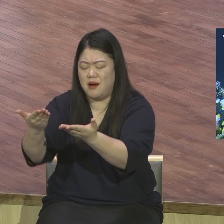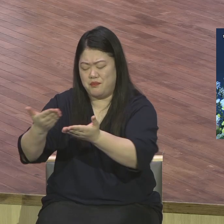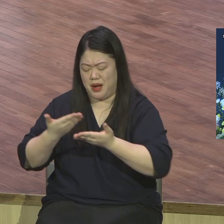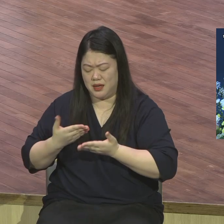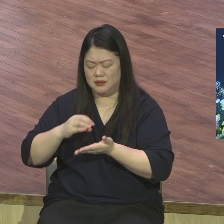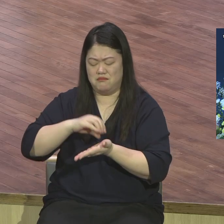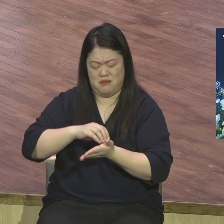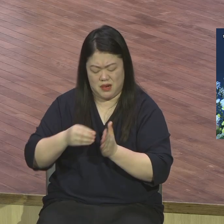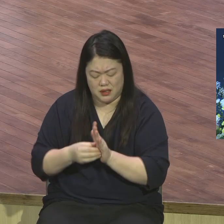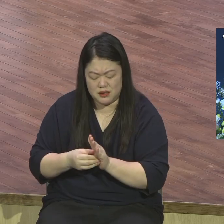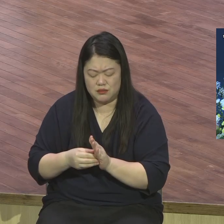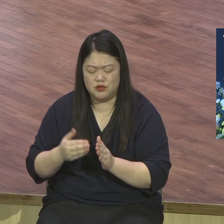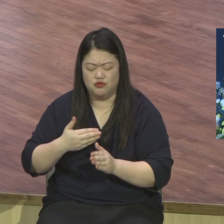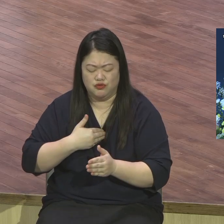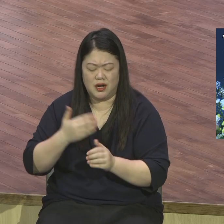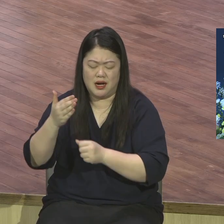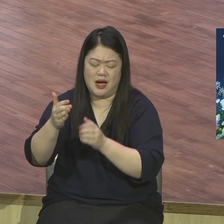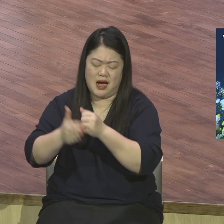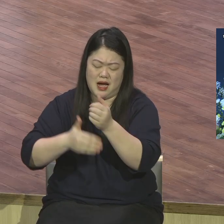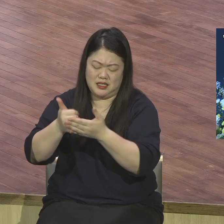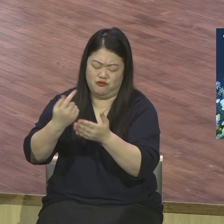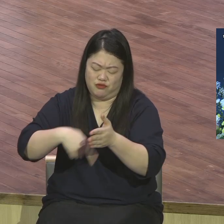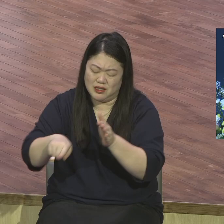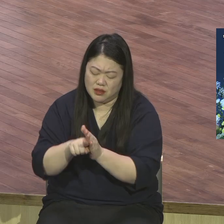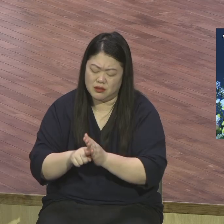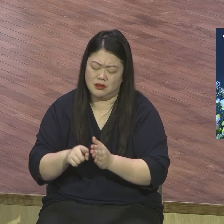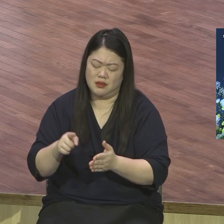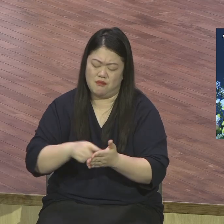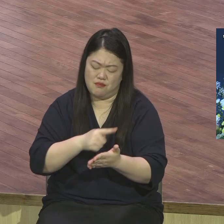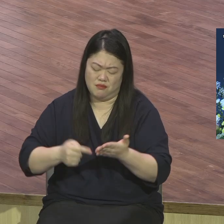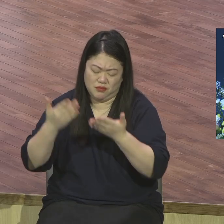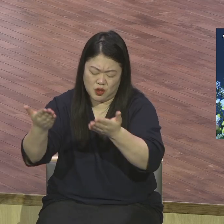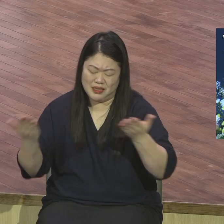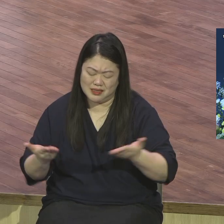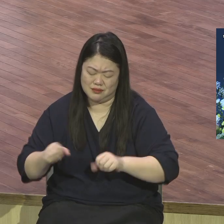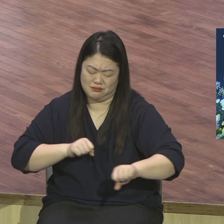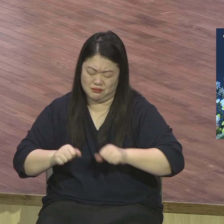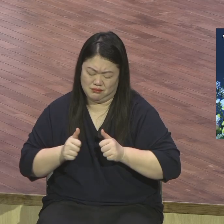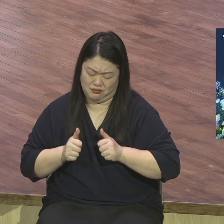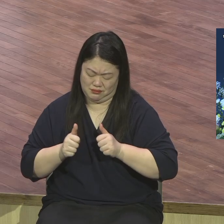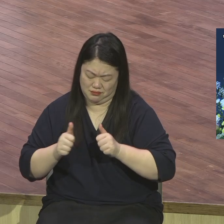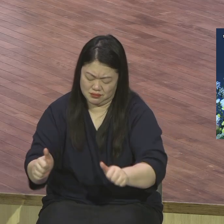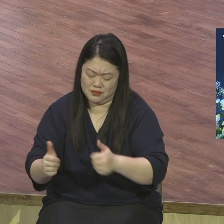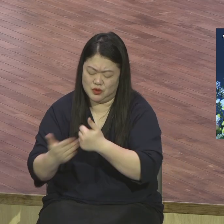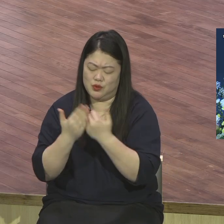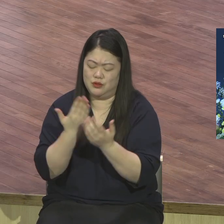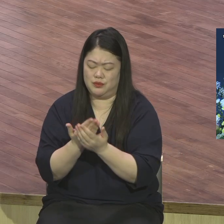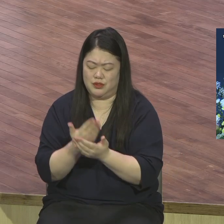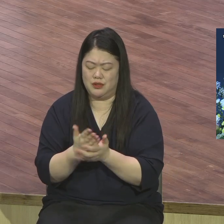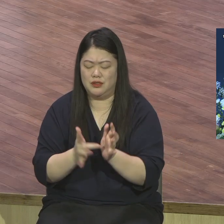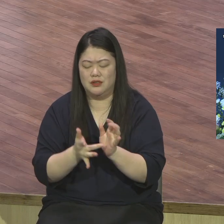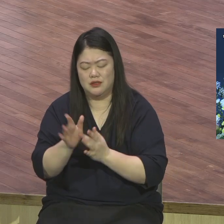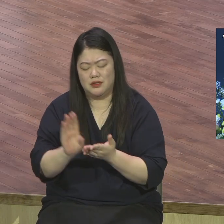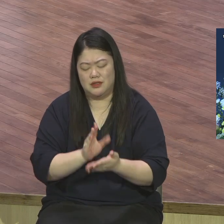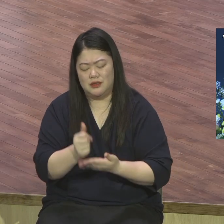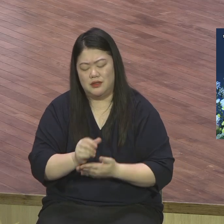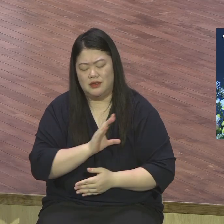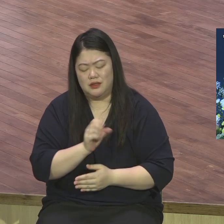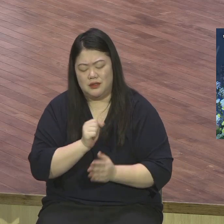새로운 거듭남의 삶이 시작되게 하여 주옵사사 예수 거시토론 받들어 기도합니다 아멘